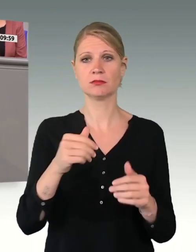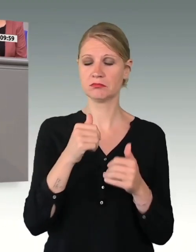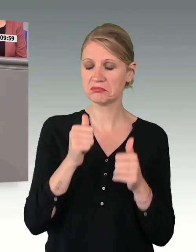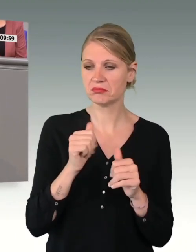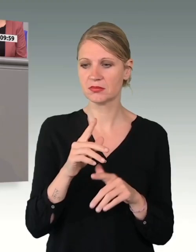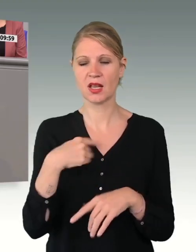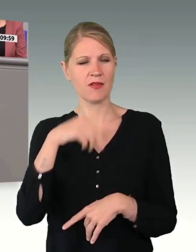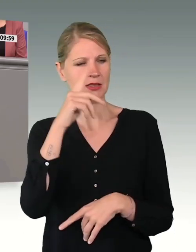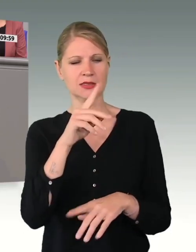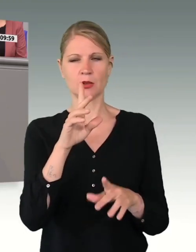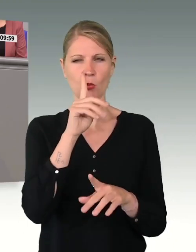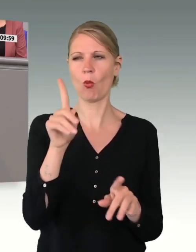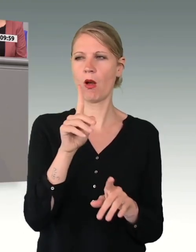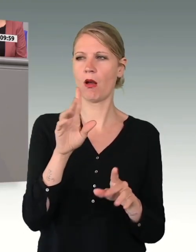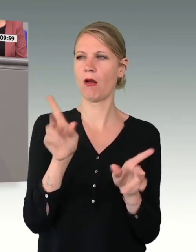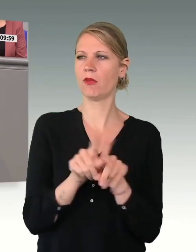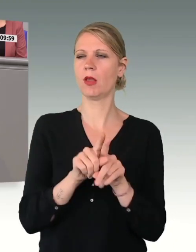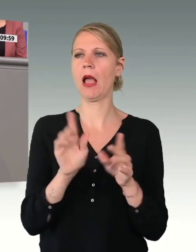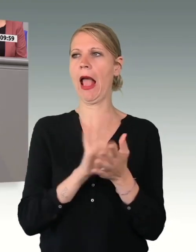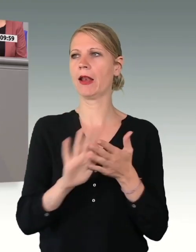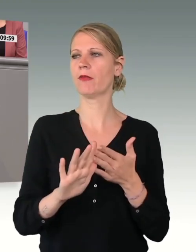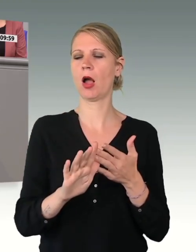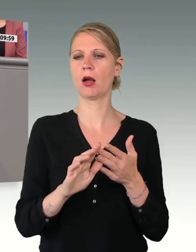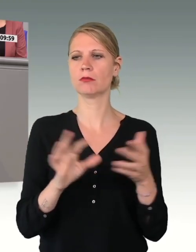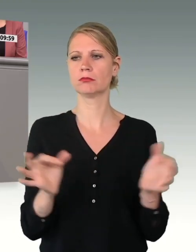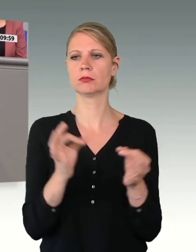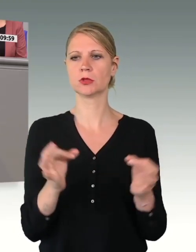als Sachdarstellung, sondern als Arbeitsauftrag verstehen. Denn das ist er,